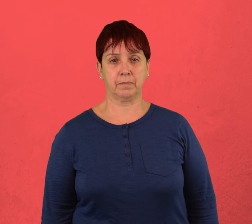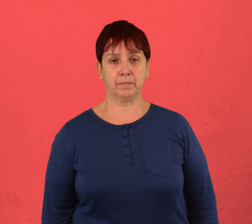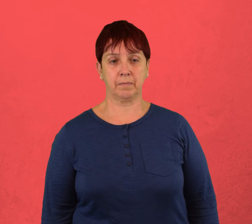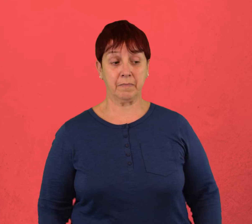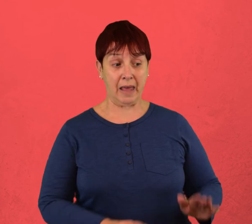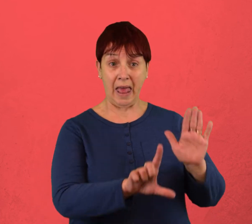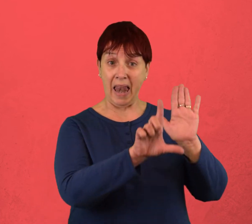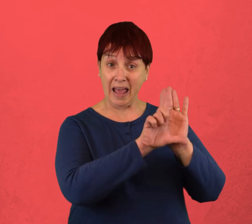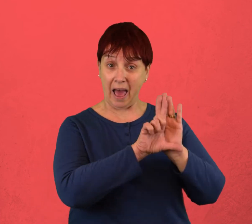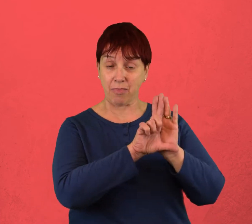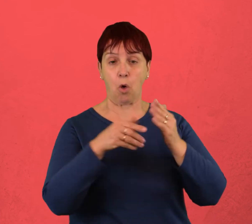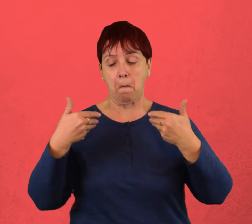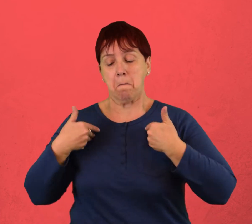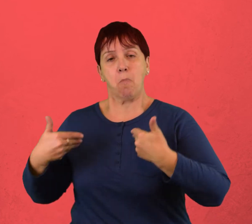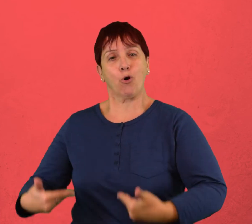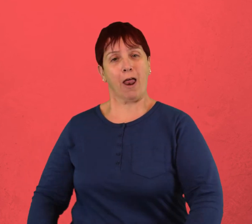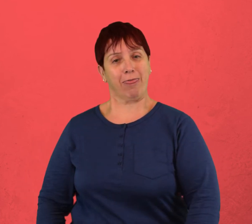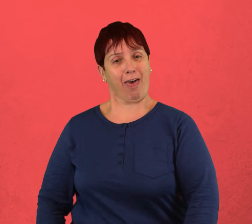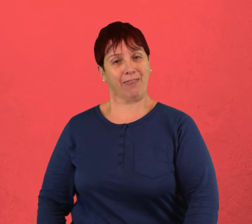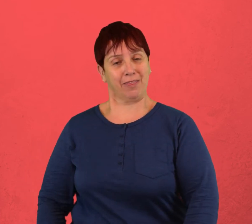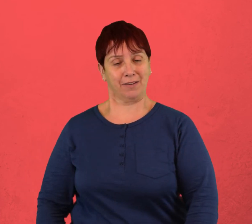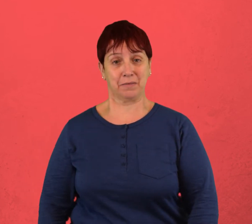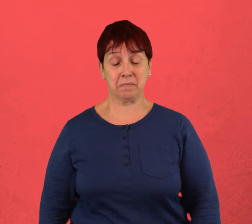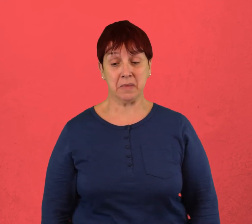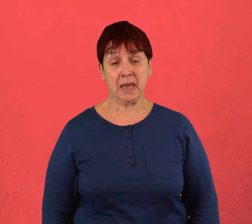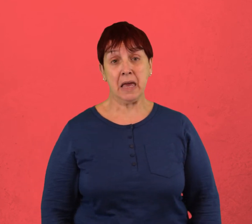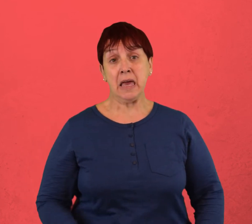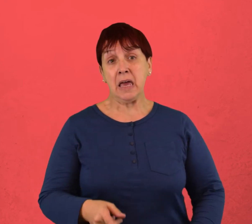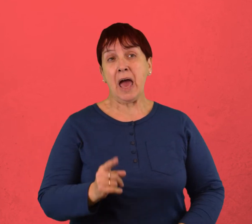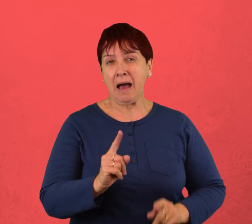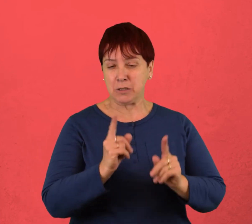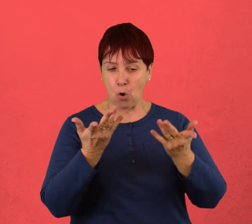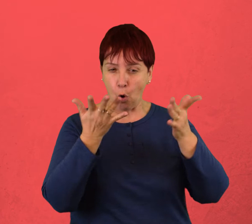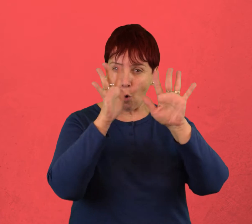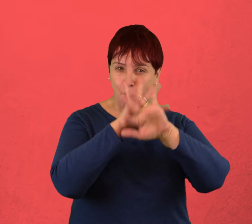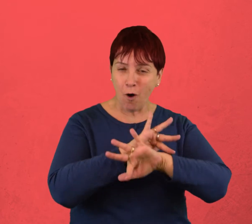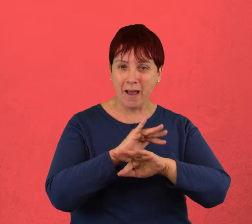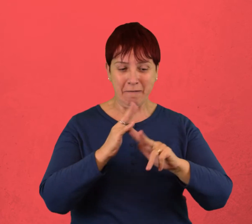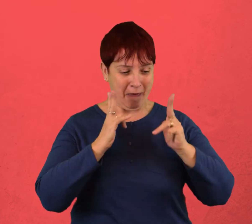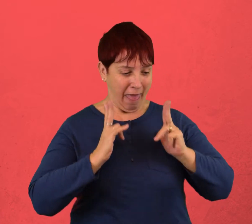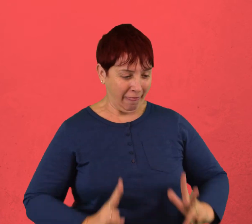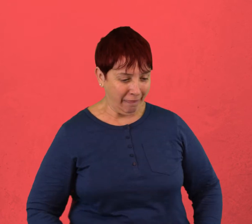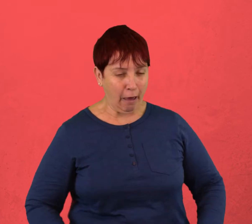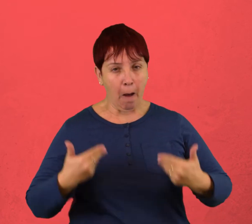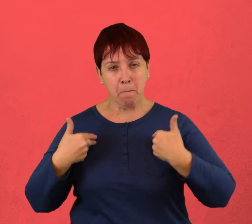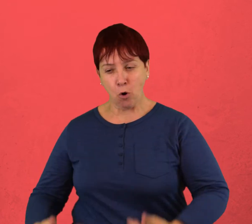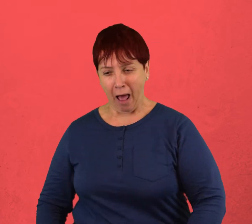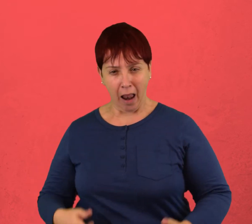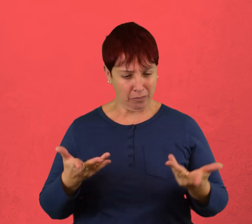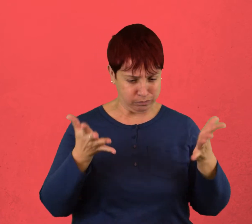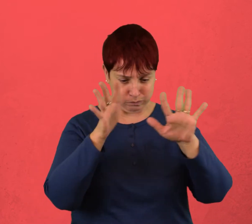Legalidad y moralidad Así como suele confundirse la ética con la moral, también se confunde el